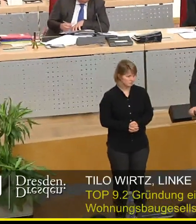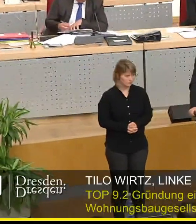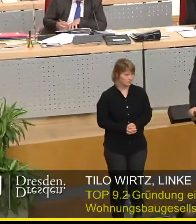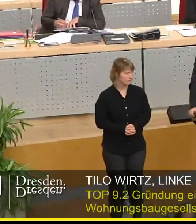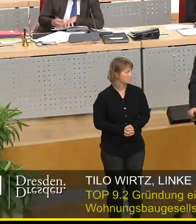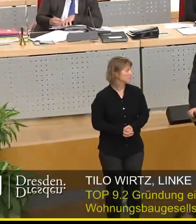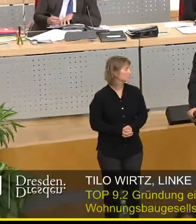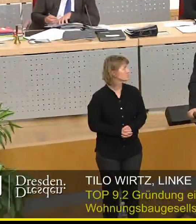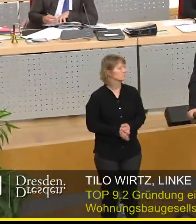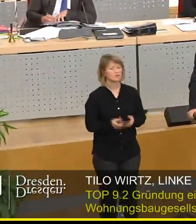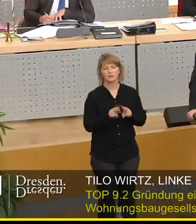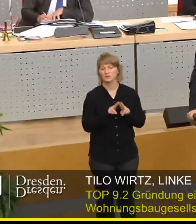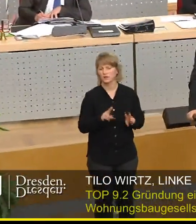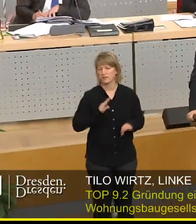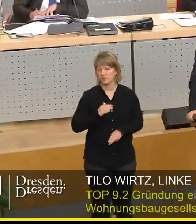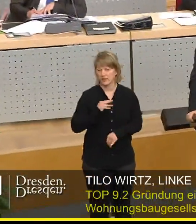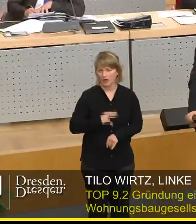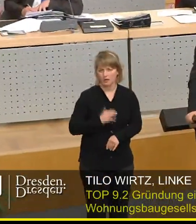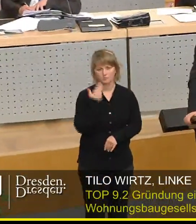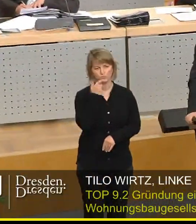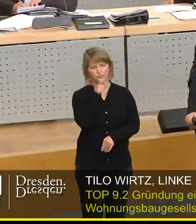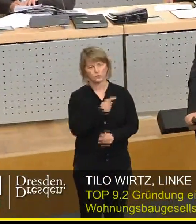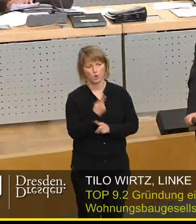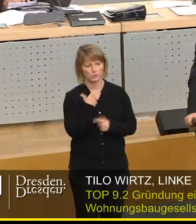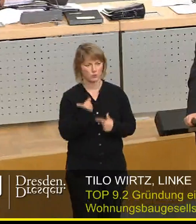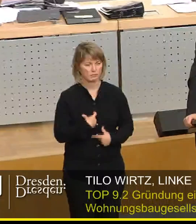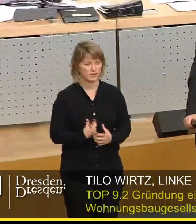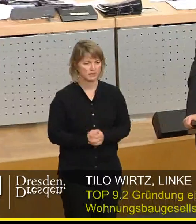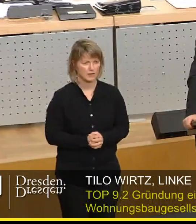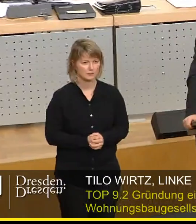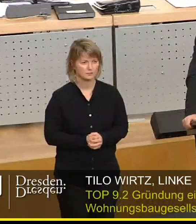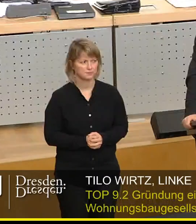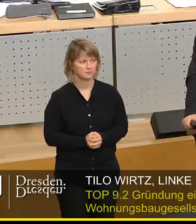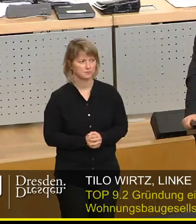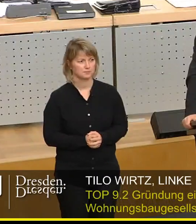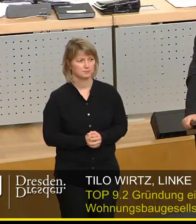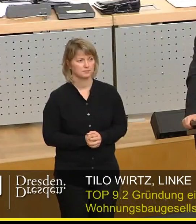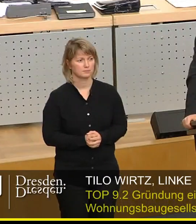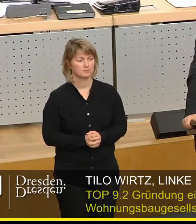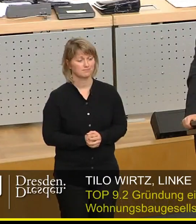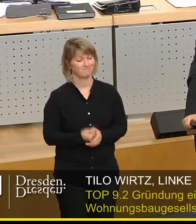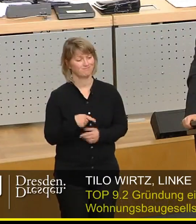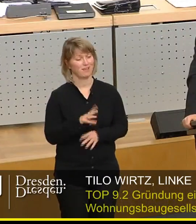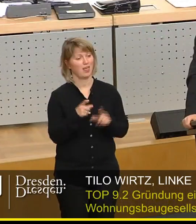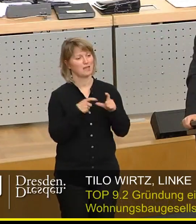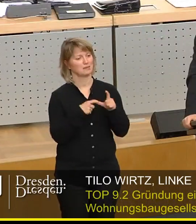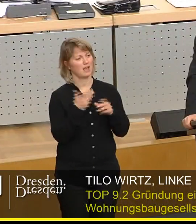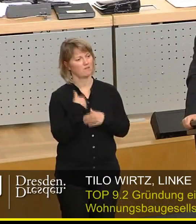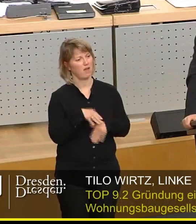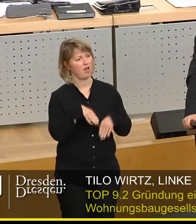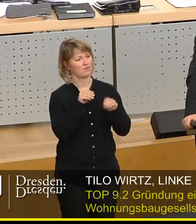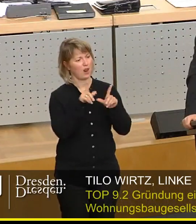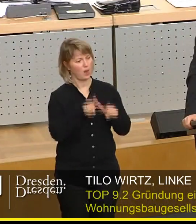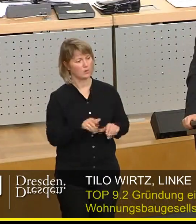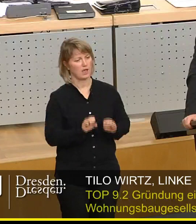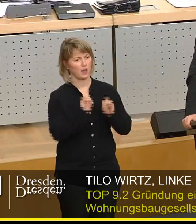Meine sehr verehrten Damen und Herren, sehr geehrter Herr Oberbürgermeister, wir sind mit einer aktuellen Stunde der SPD gestartet und sind inzwischen